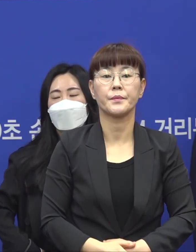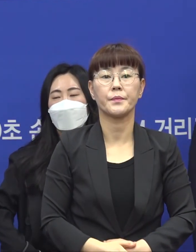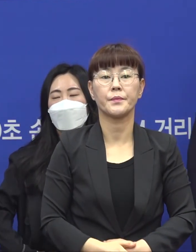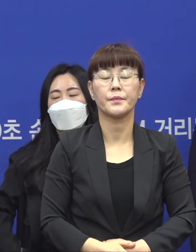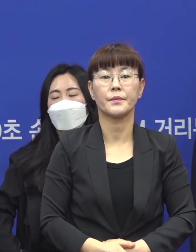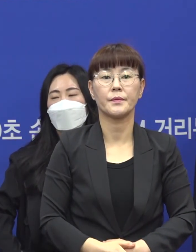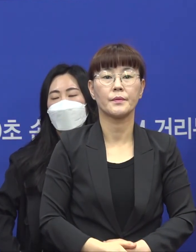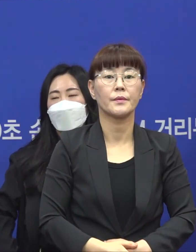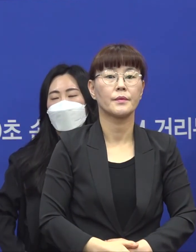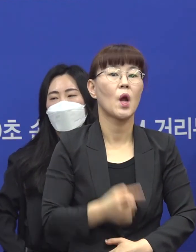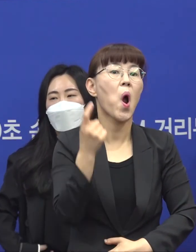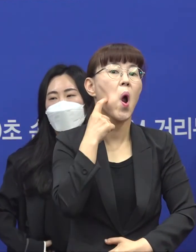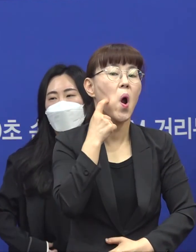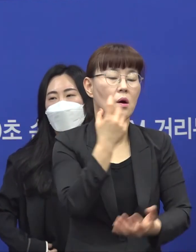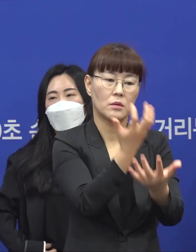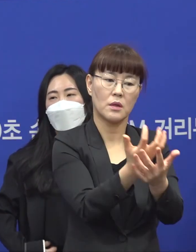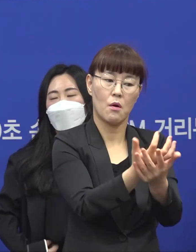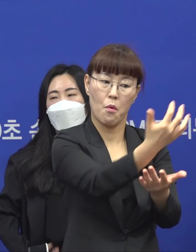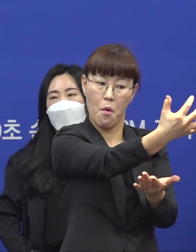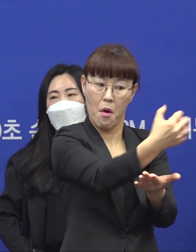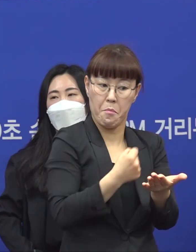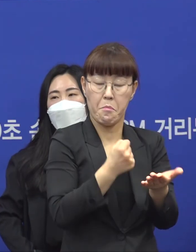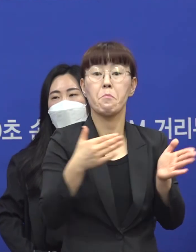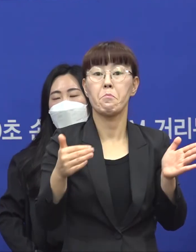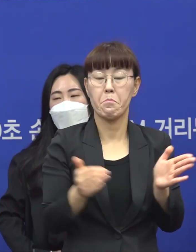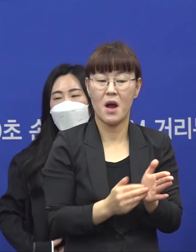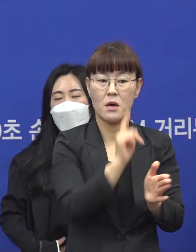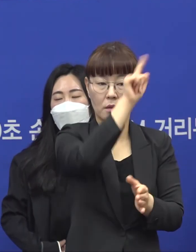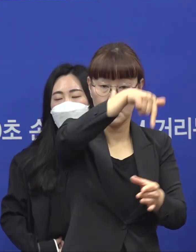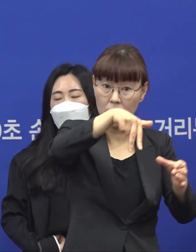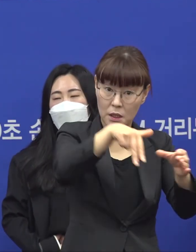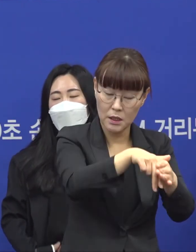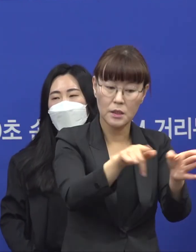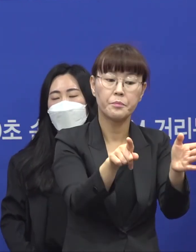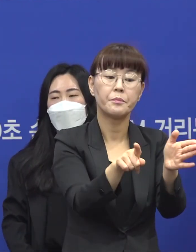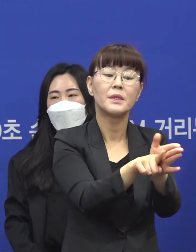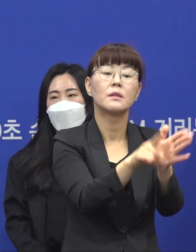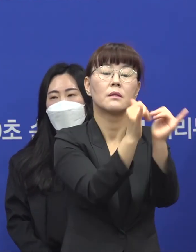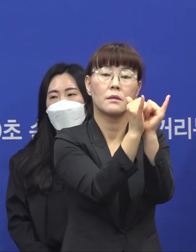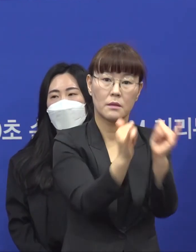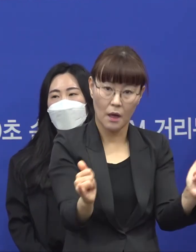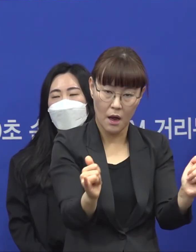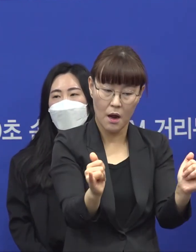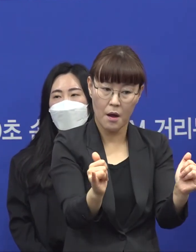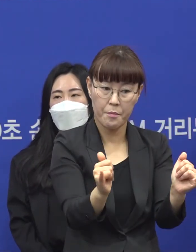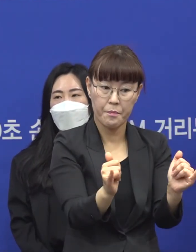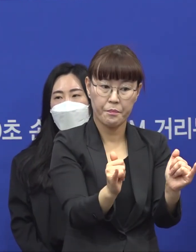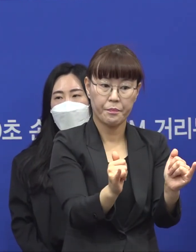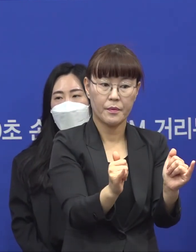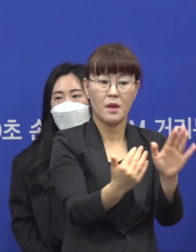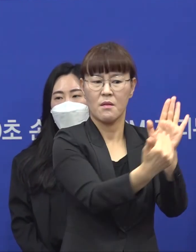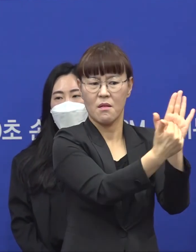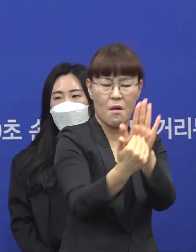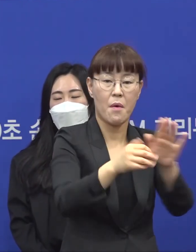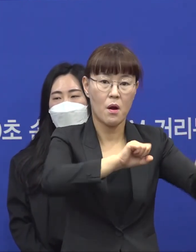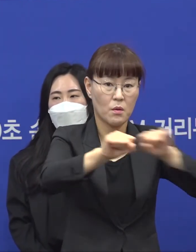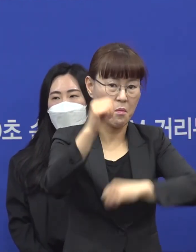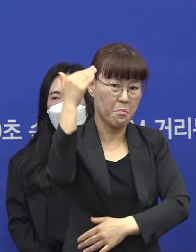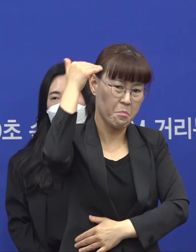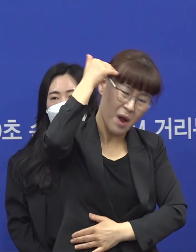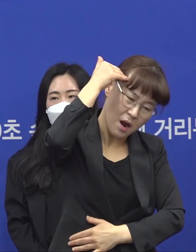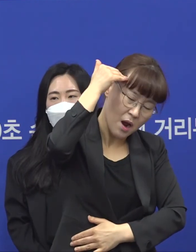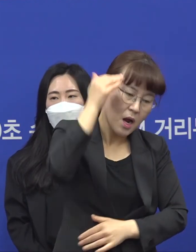그러나 이미 허위 제출된 자료도 있고요. 또 신천지 예수교회에서 각 신도들에게 방역활동 방해와 관련된 전도